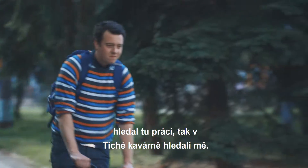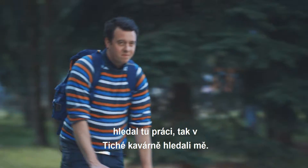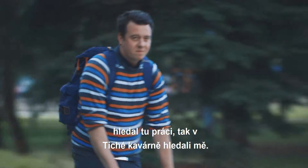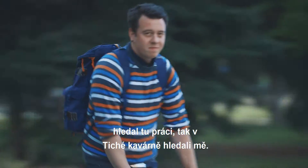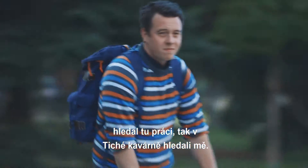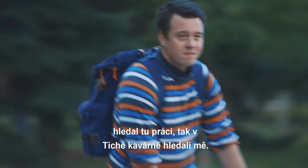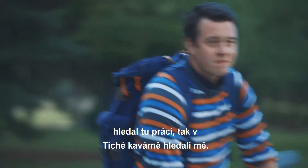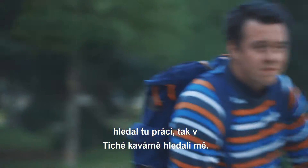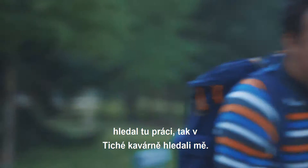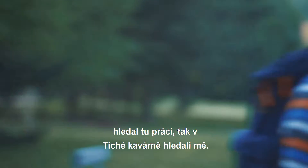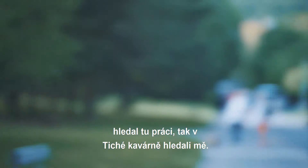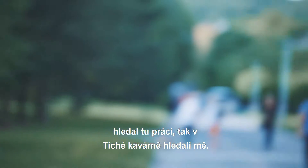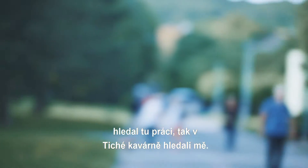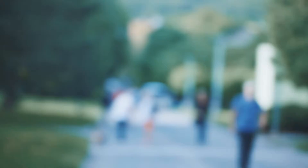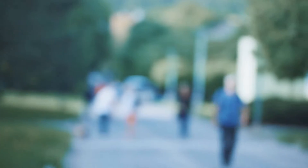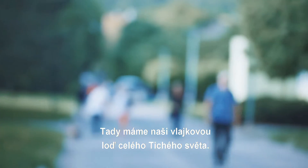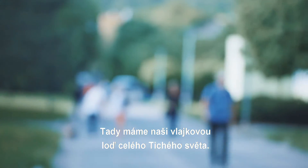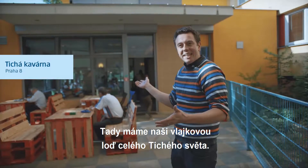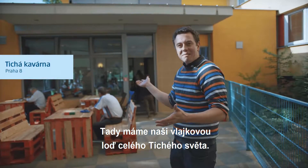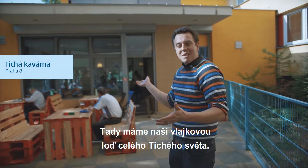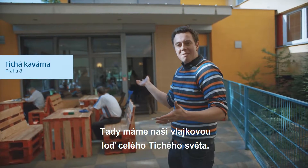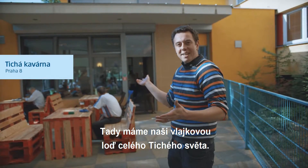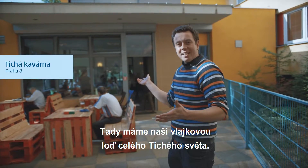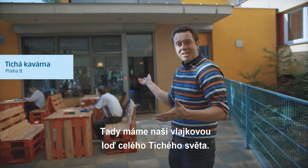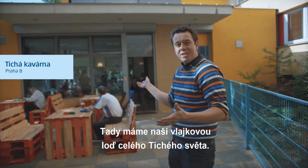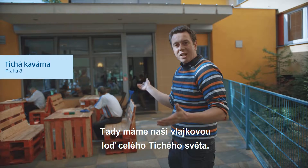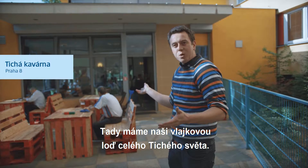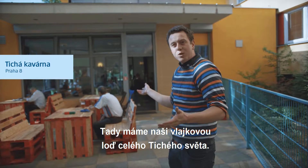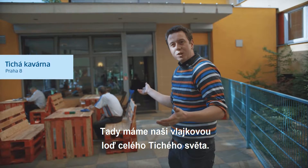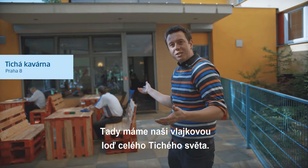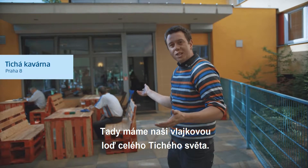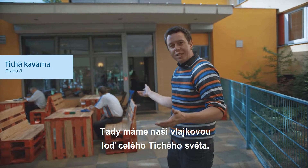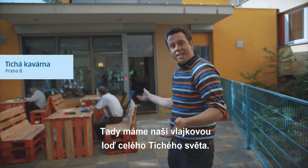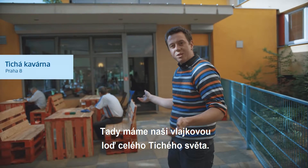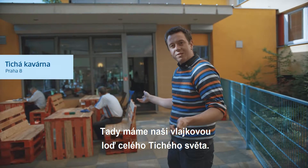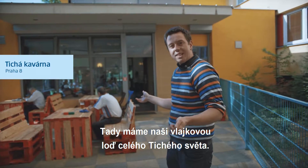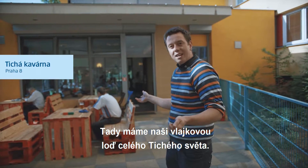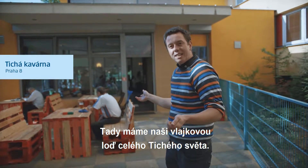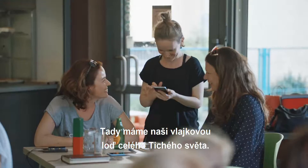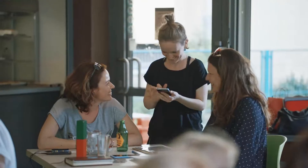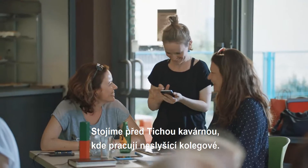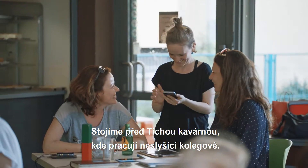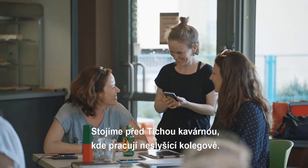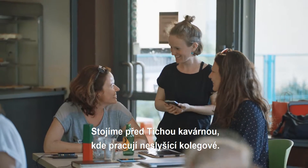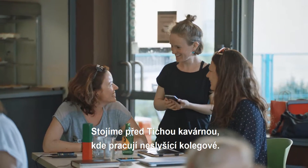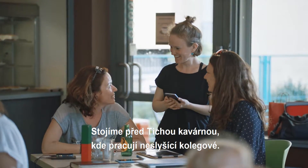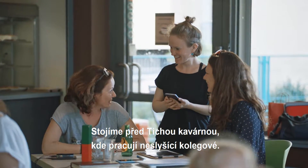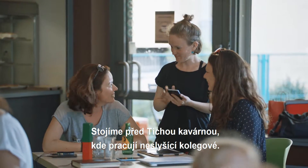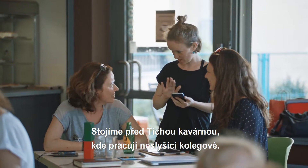v tichý kavárně hledali mě. Tady máme naší vlajkovou loď celého tichýho světa. Stojíme před tichou kavárnou,